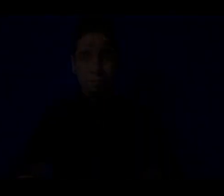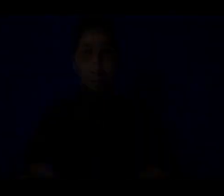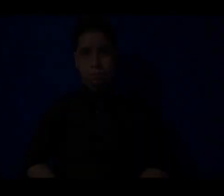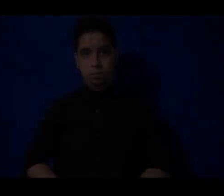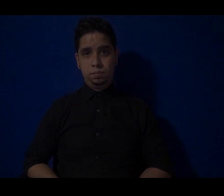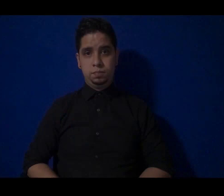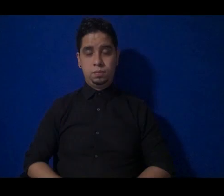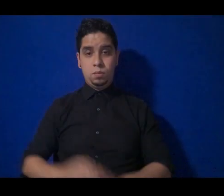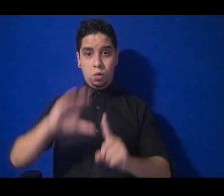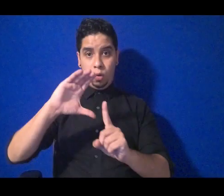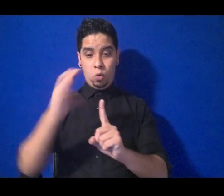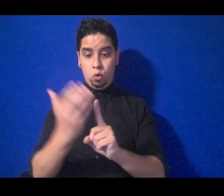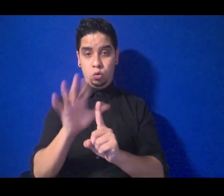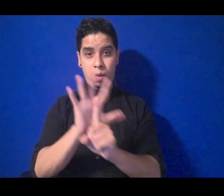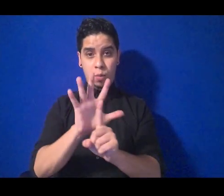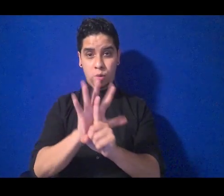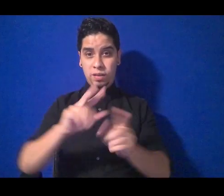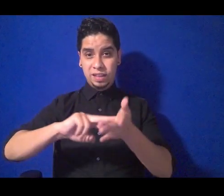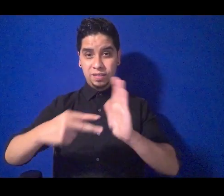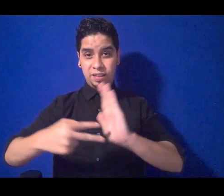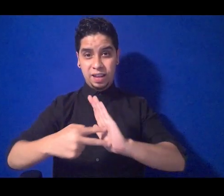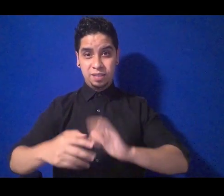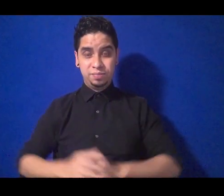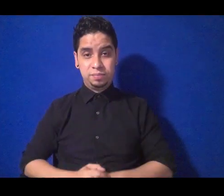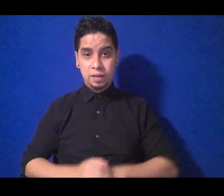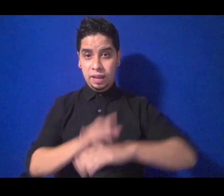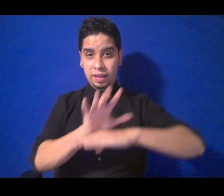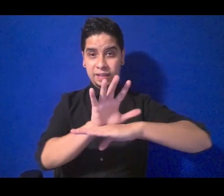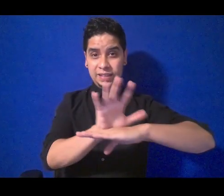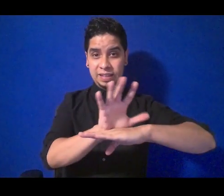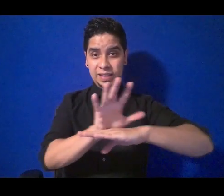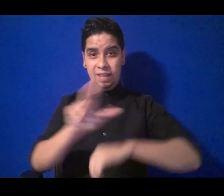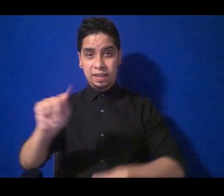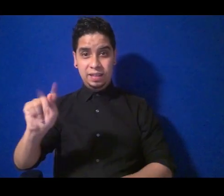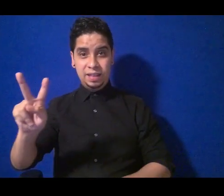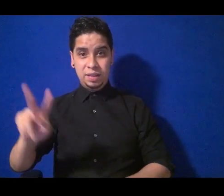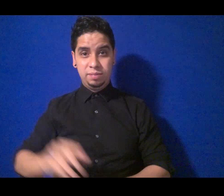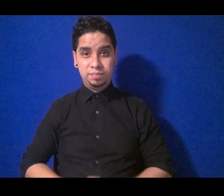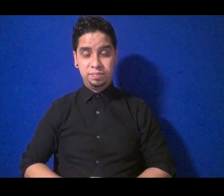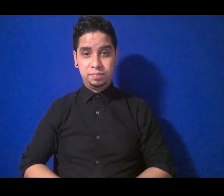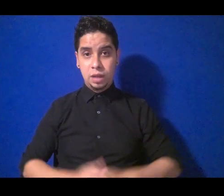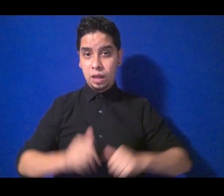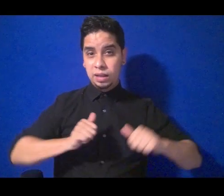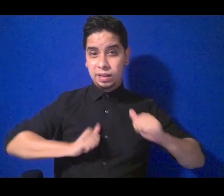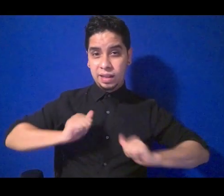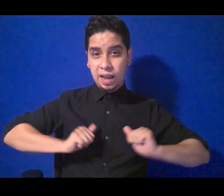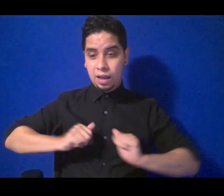cultura popular es cine y televisión teatro y literatura